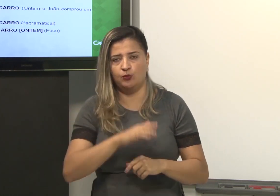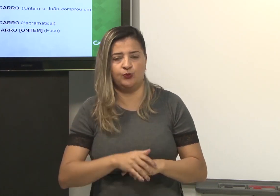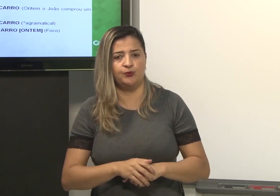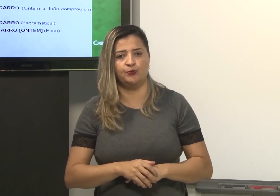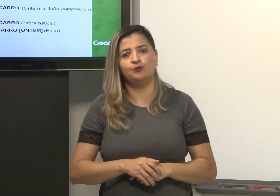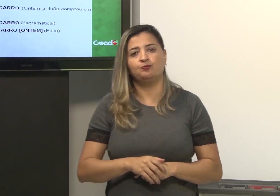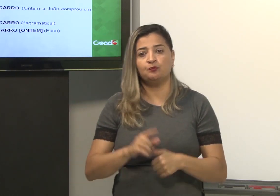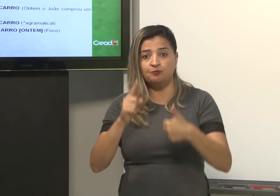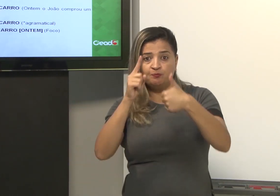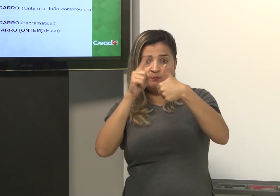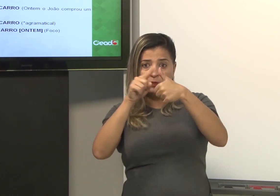frase.